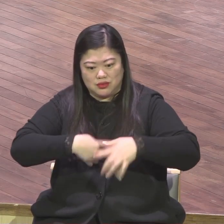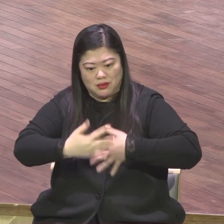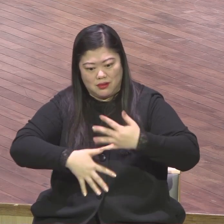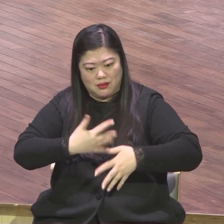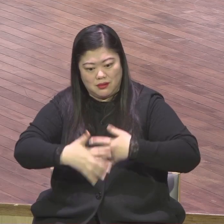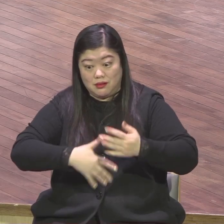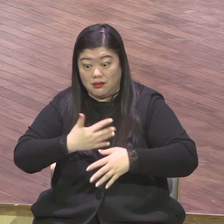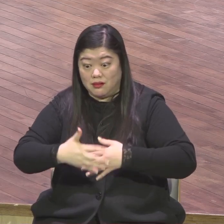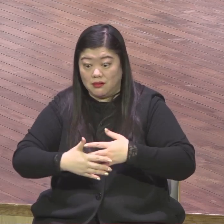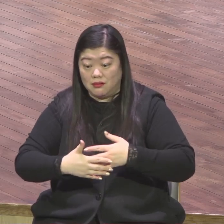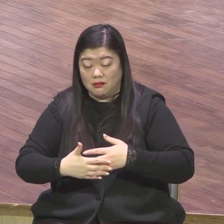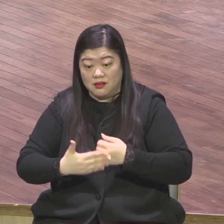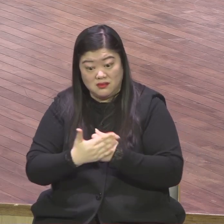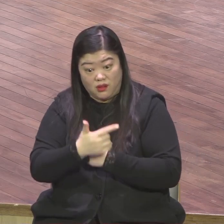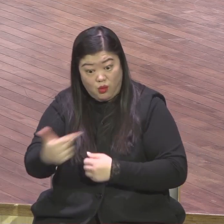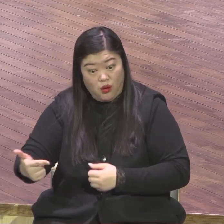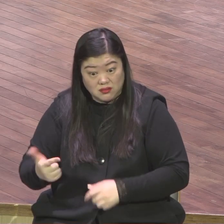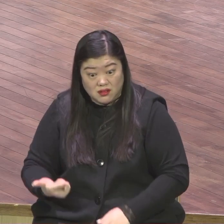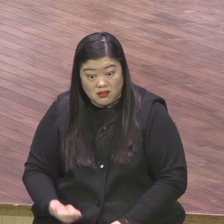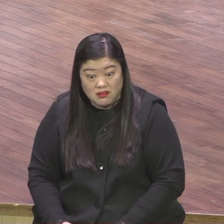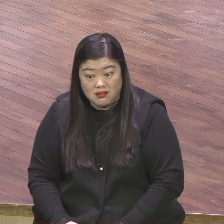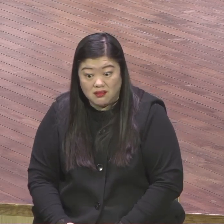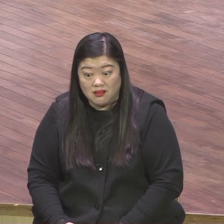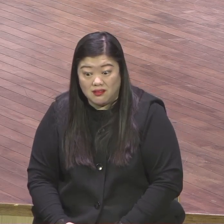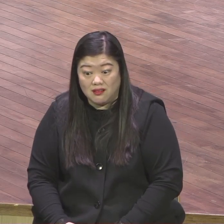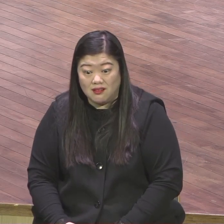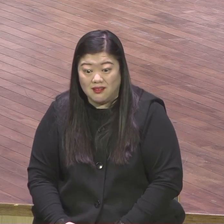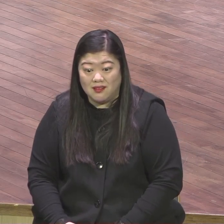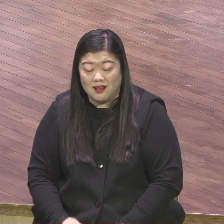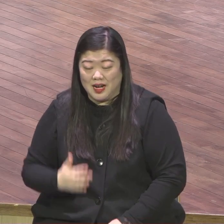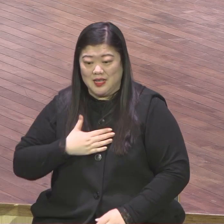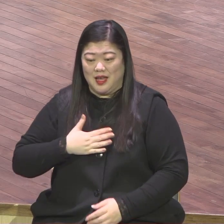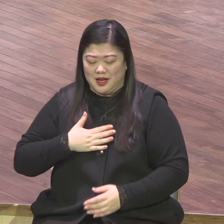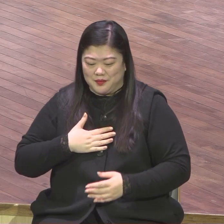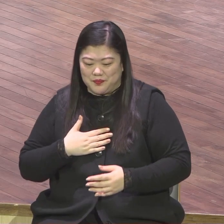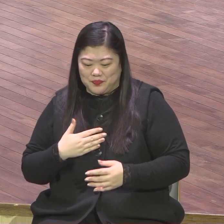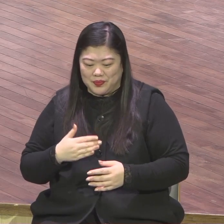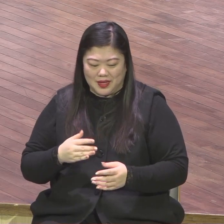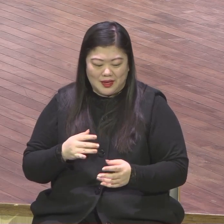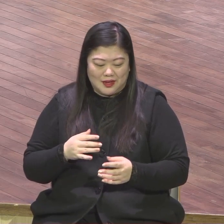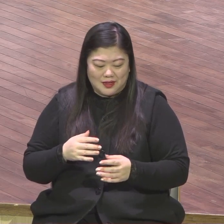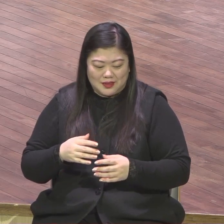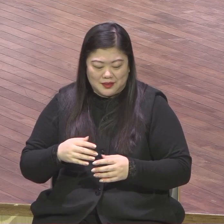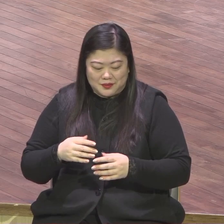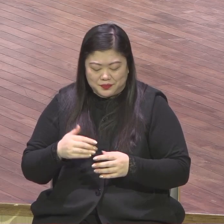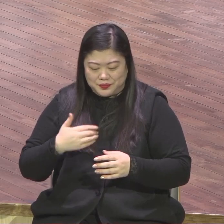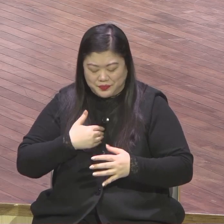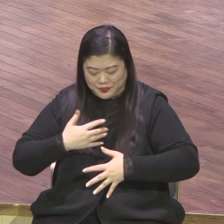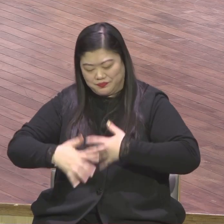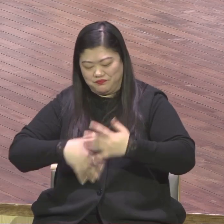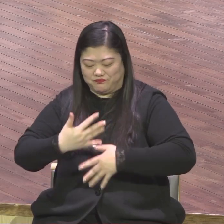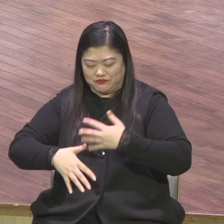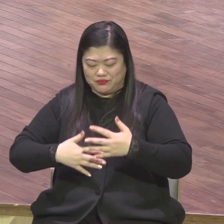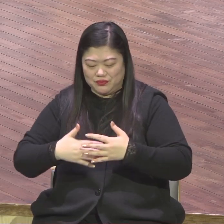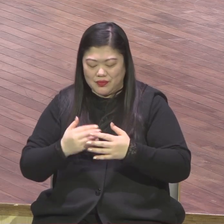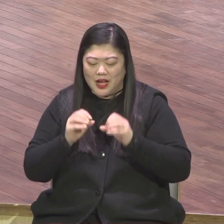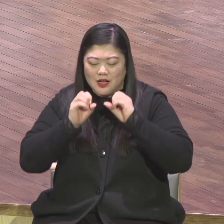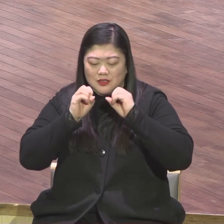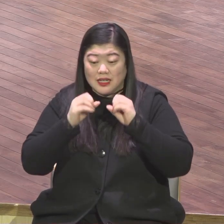이건 완전 성량 성공한 사람이에요 제가 이거 할 때까지였어요 이거 할 때 그랬어요 전도가 종합적 축복이라는